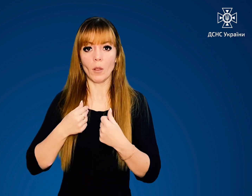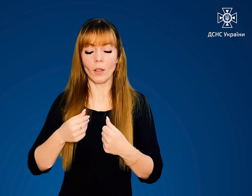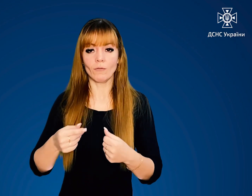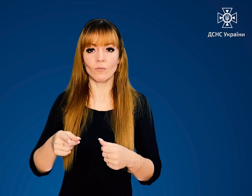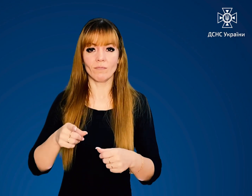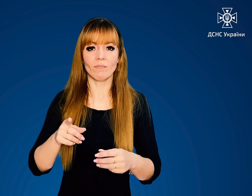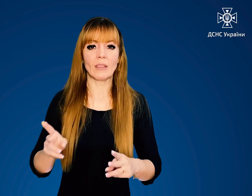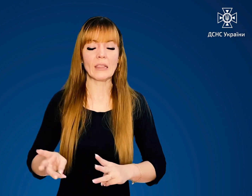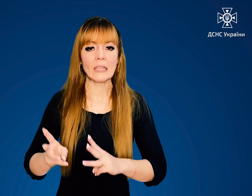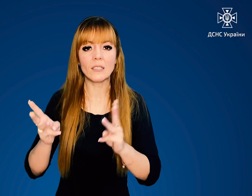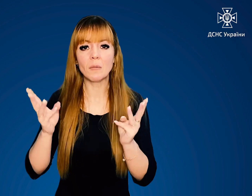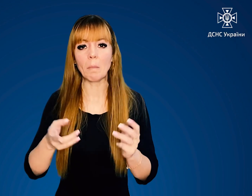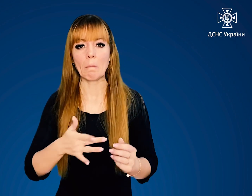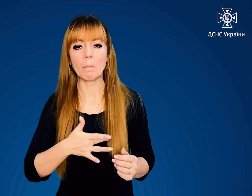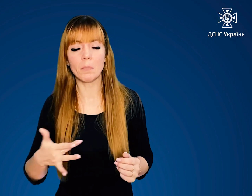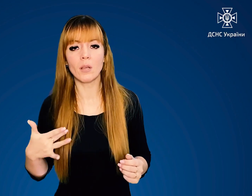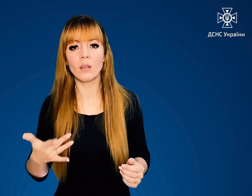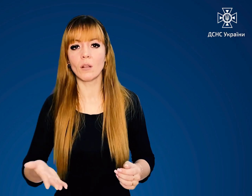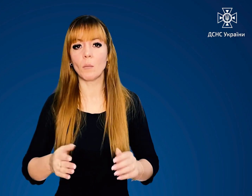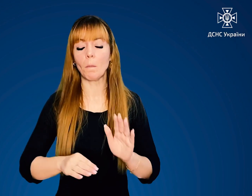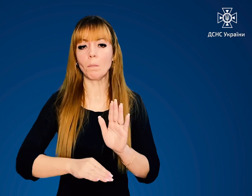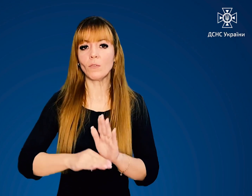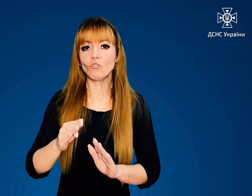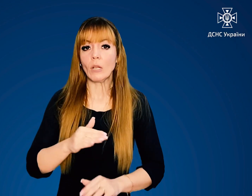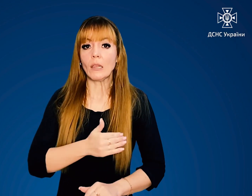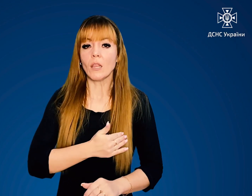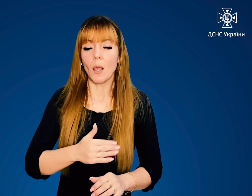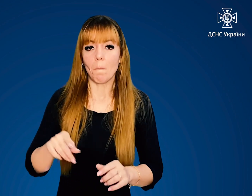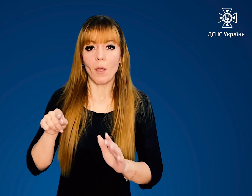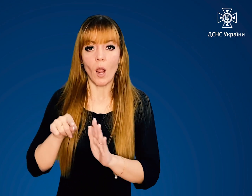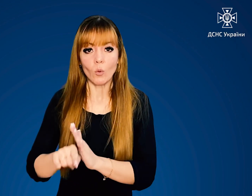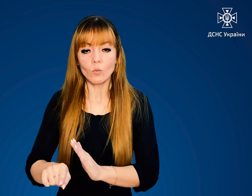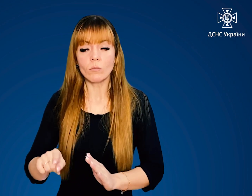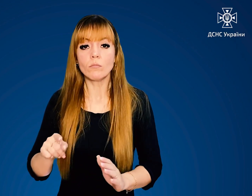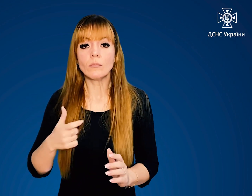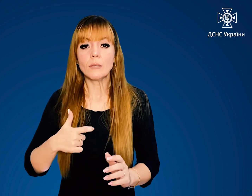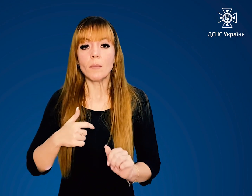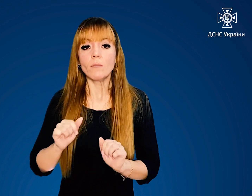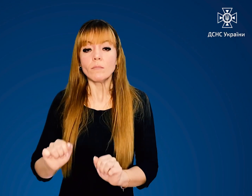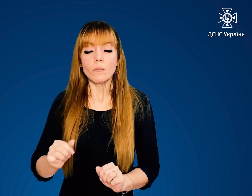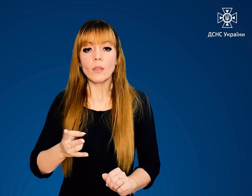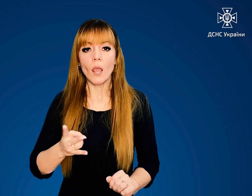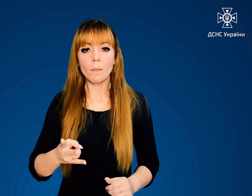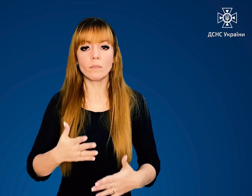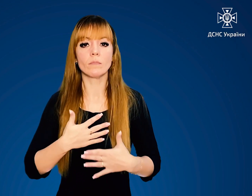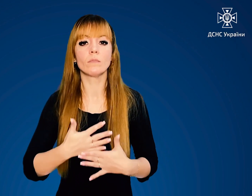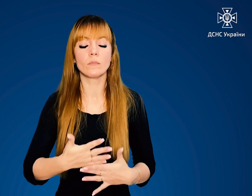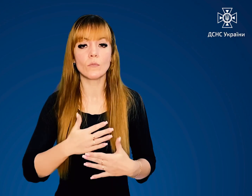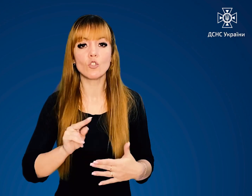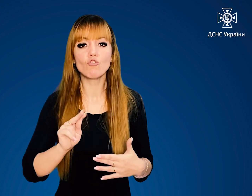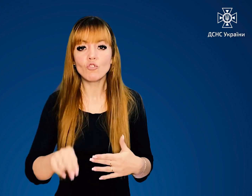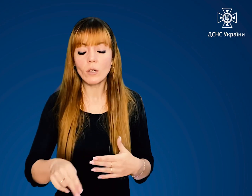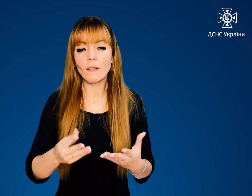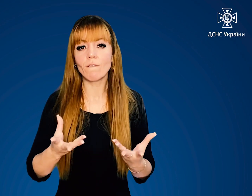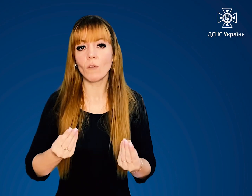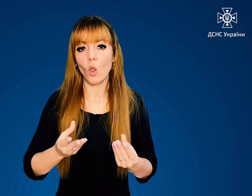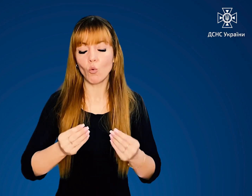пожежі, диму, пилу, підвищеної температури, необхідно дихати через сильно зволожену